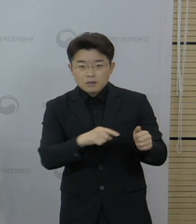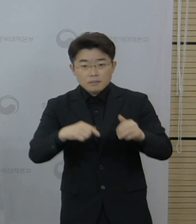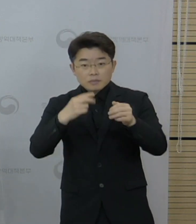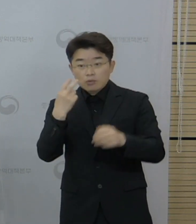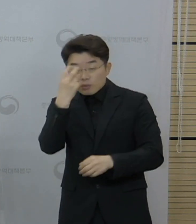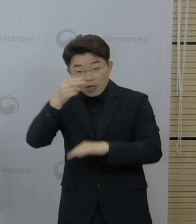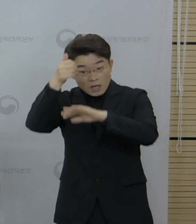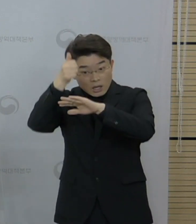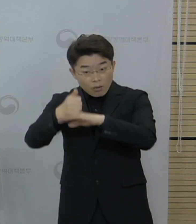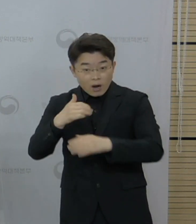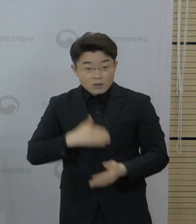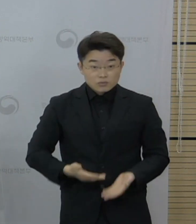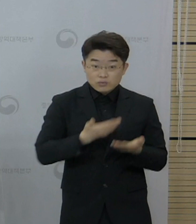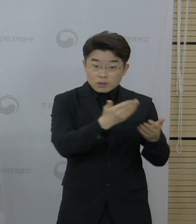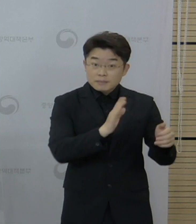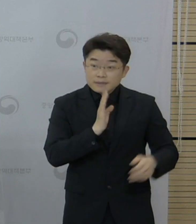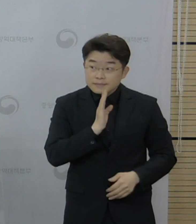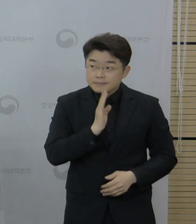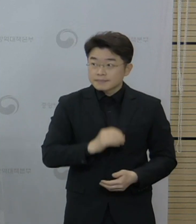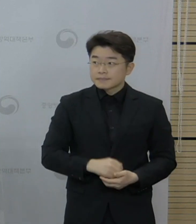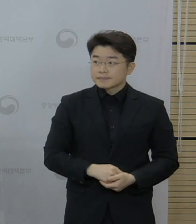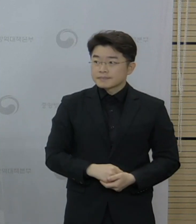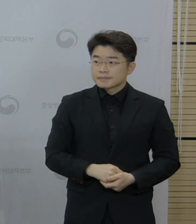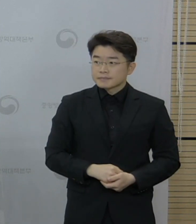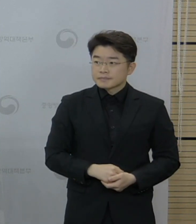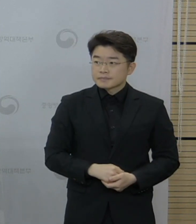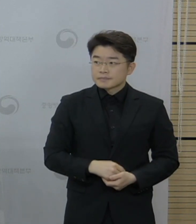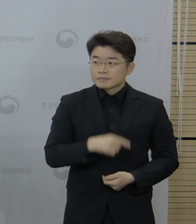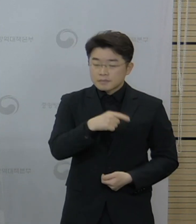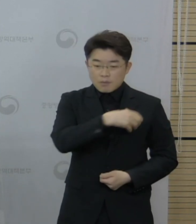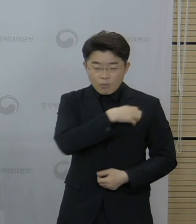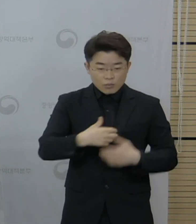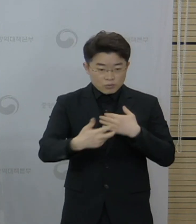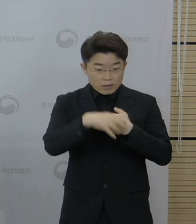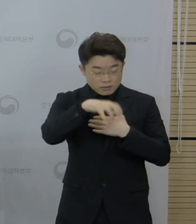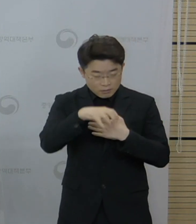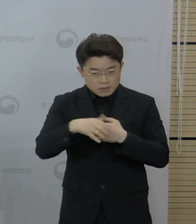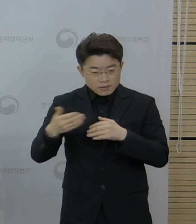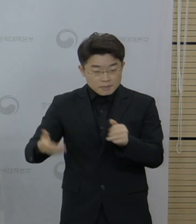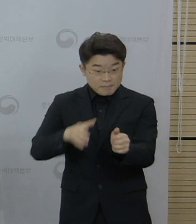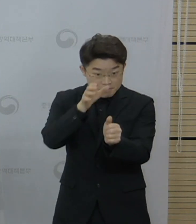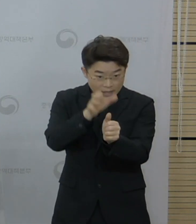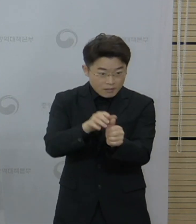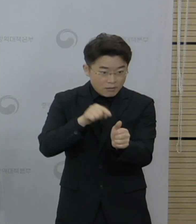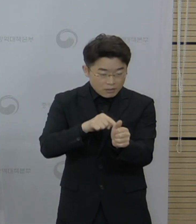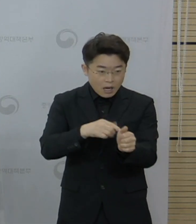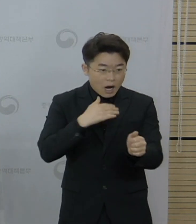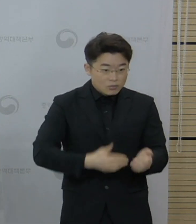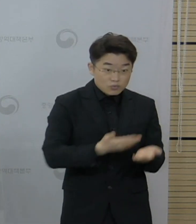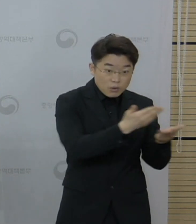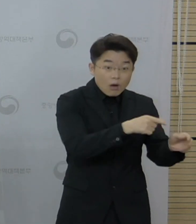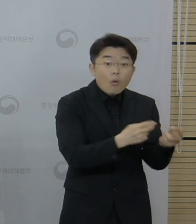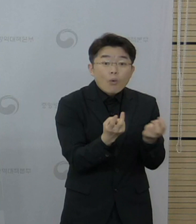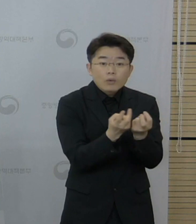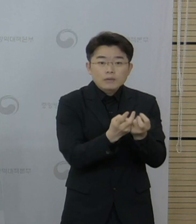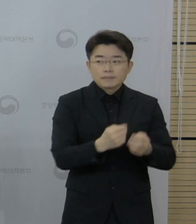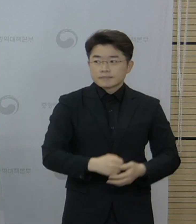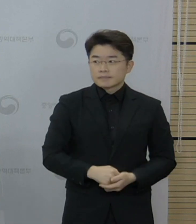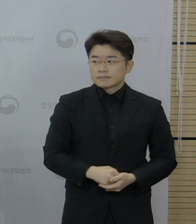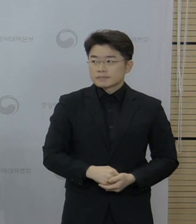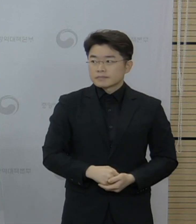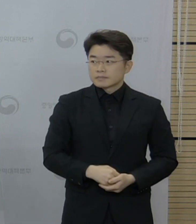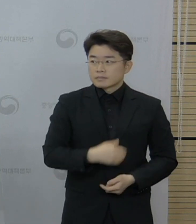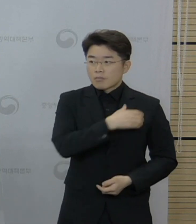라고 지난주에 설명했는데 어떤 방식으로 통보를 하고 있으며 보건소에서 세부사항을 설명할 수 있을 만큼